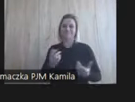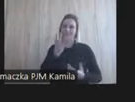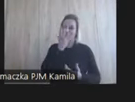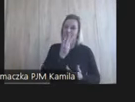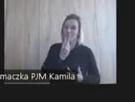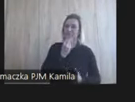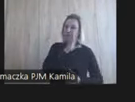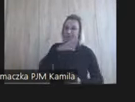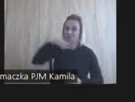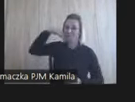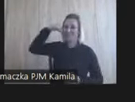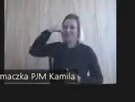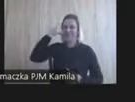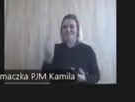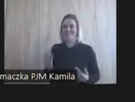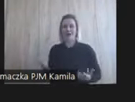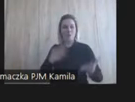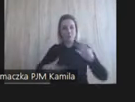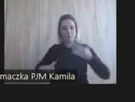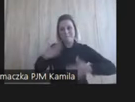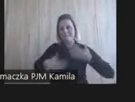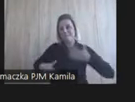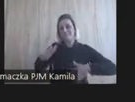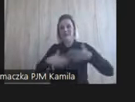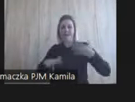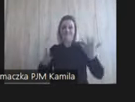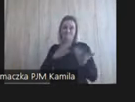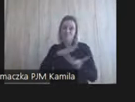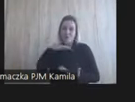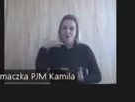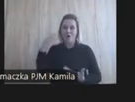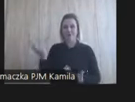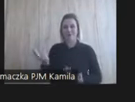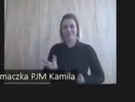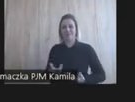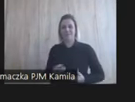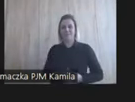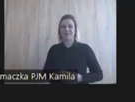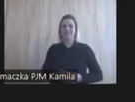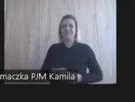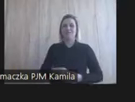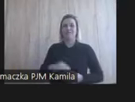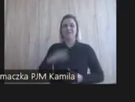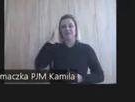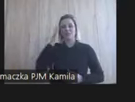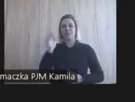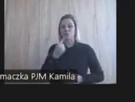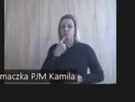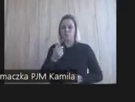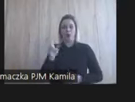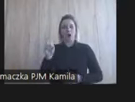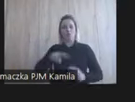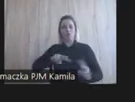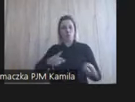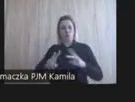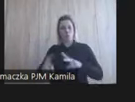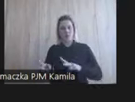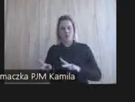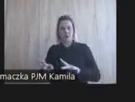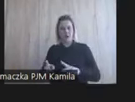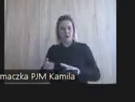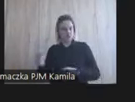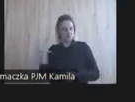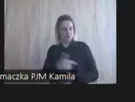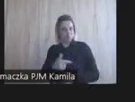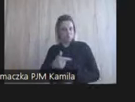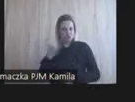uśmiechnięta, ubrana w jakiś kolor. I ja wiem, że teraz też może powiedzieć, ale czy tłumacz języka migowego nie powinien być